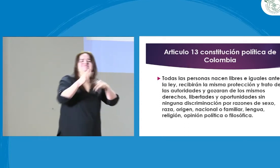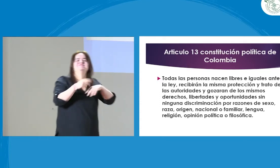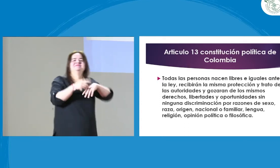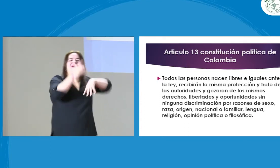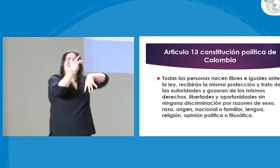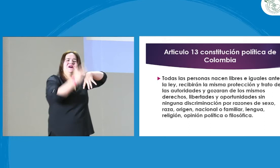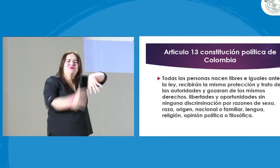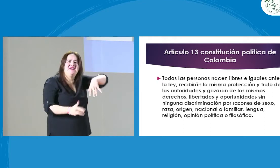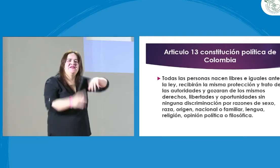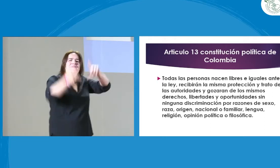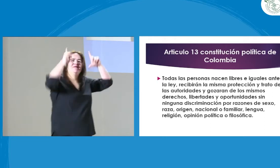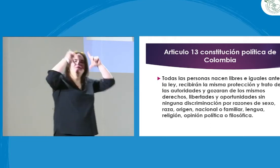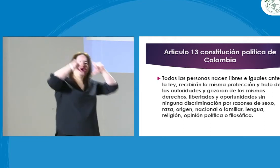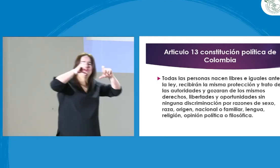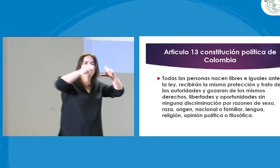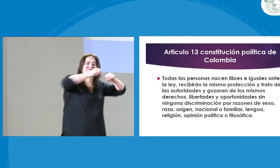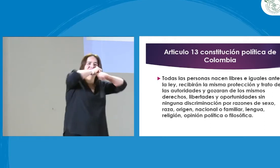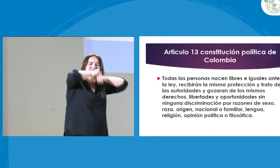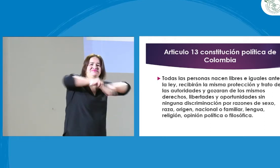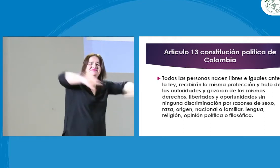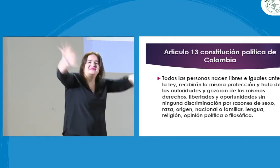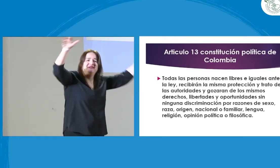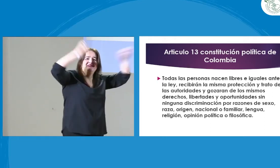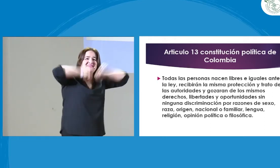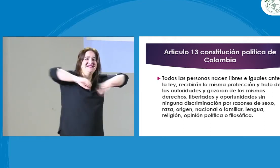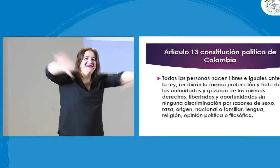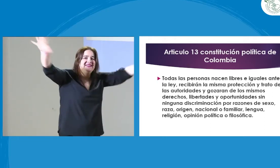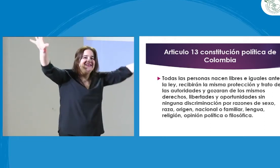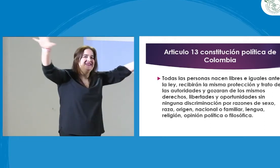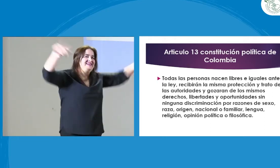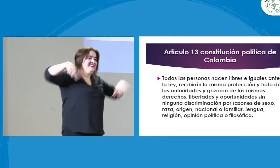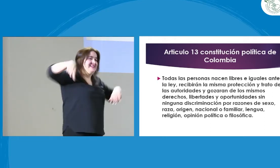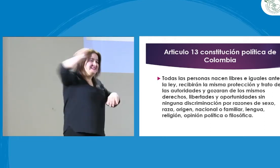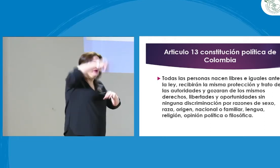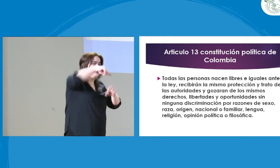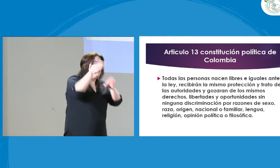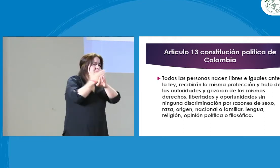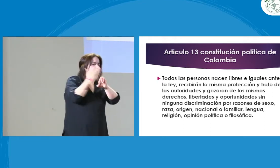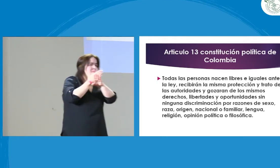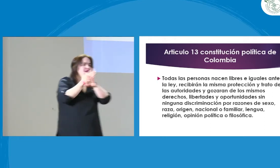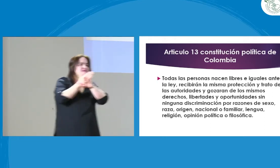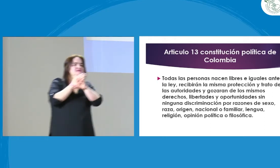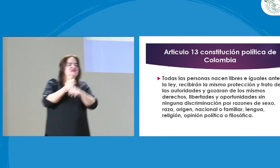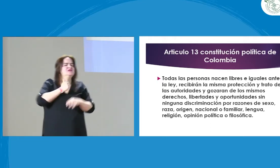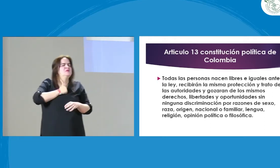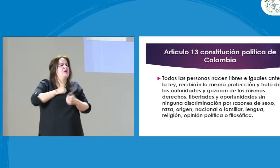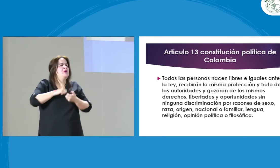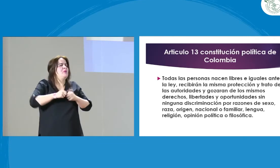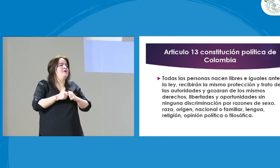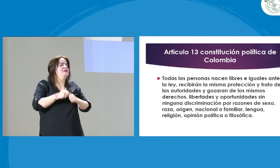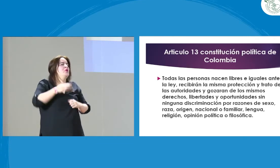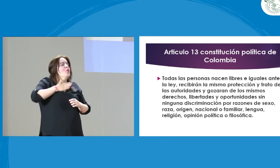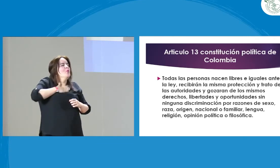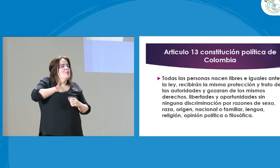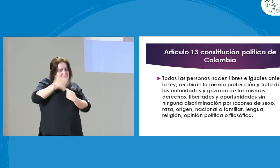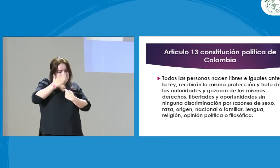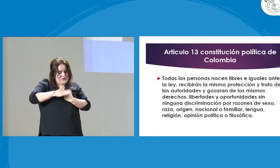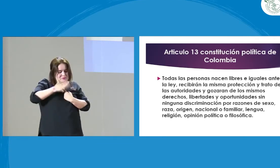¿Se acuerdan que habíamos hablado del tema de la desnudez, de las fotos que entregamos, que se han tenido inconvenientes